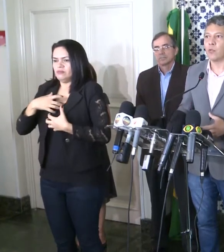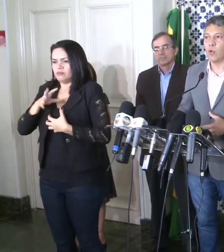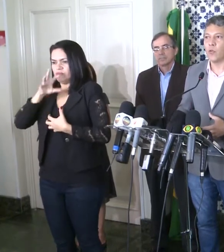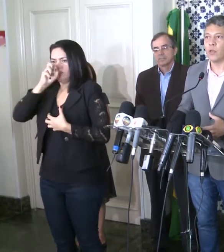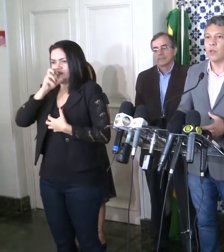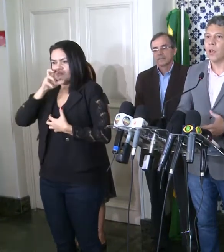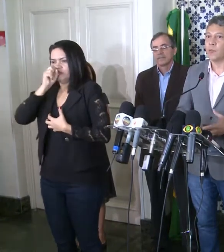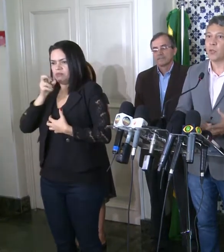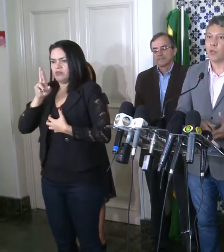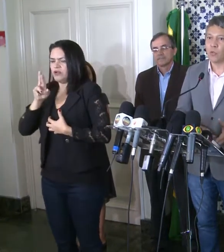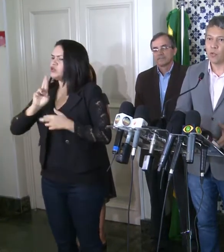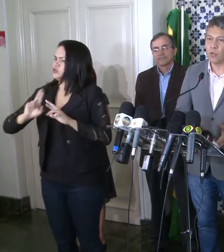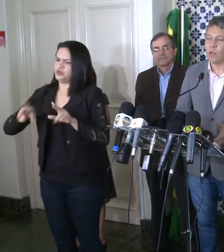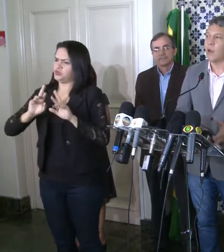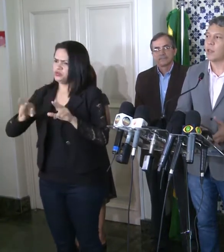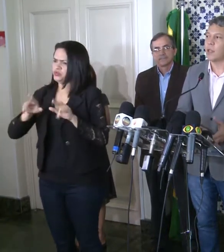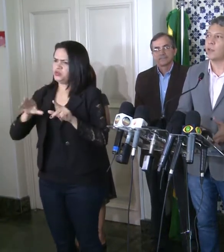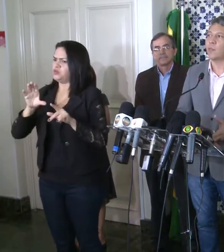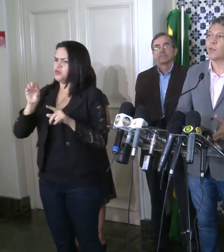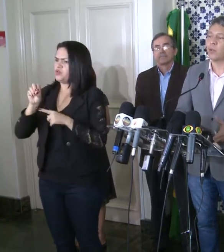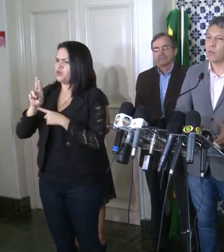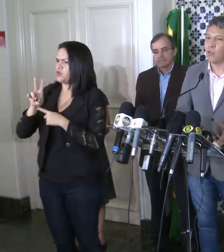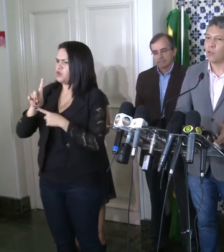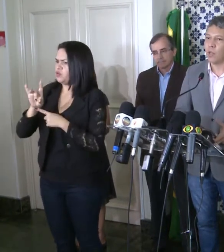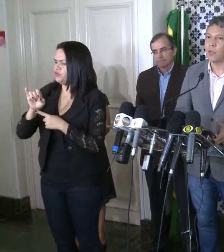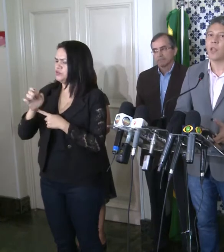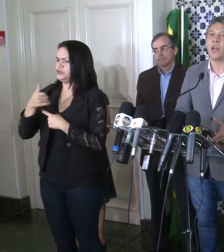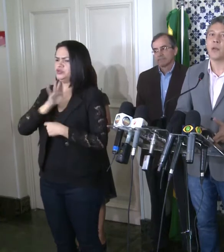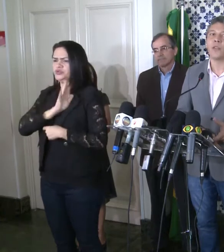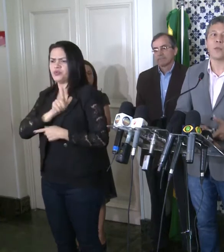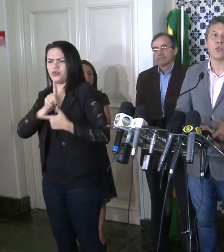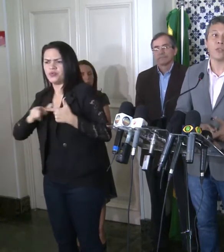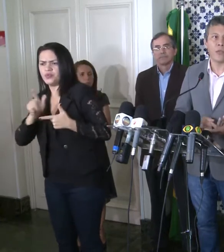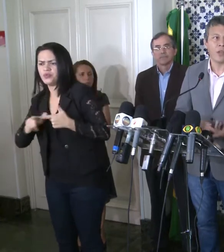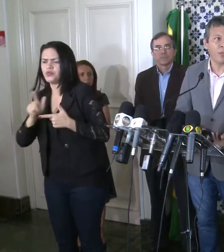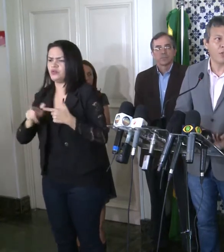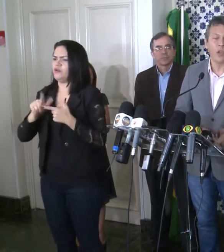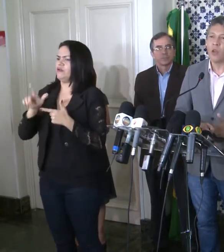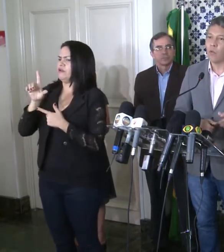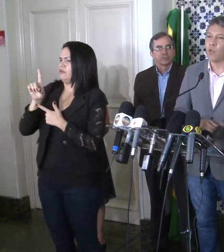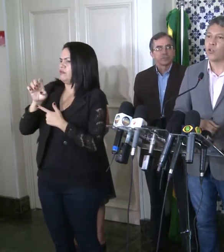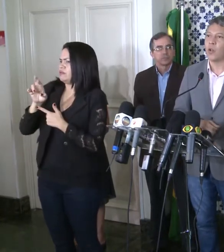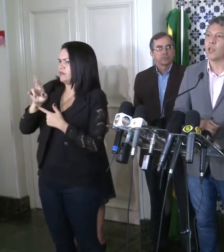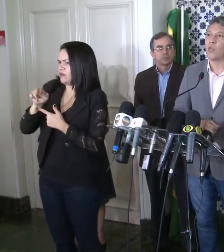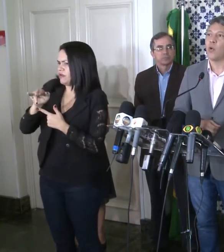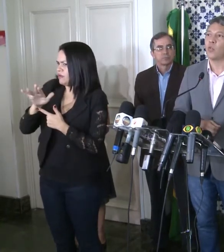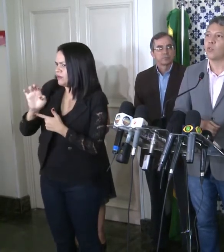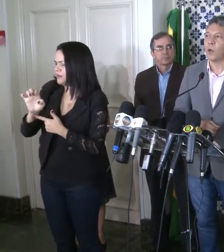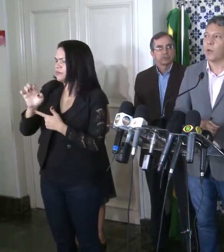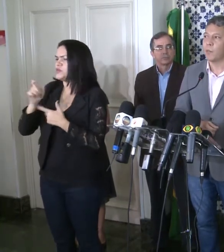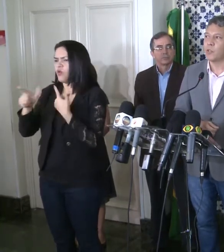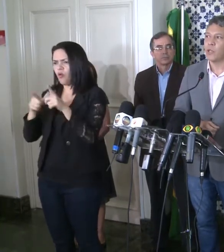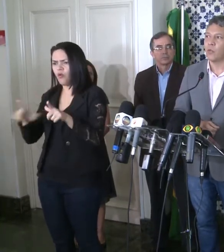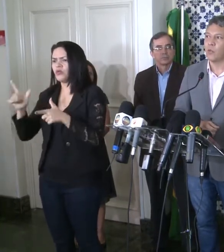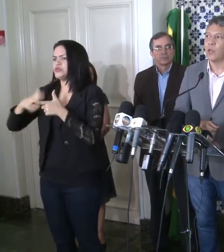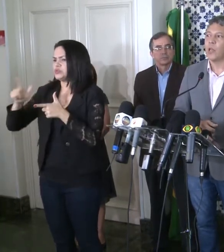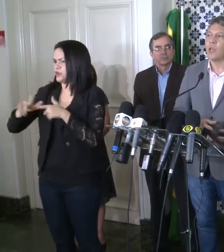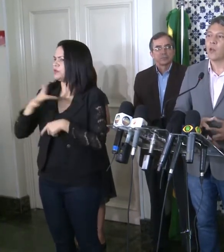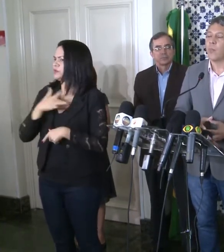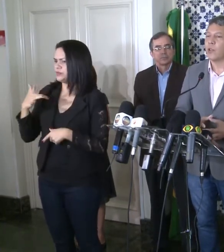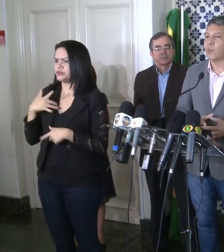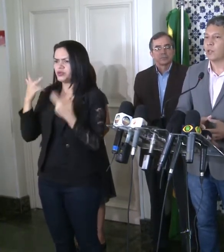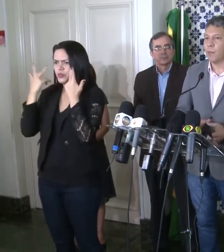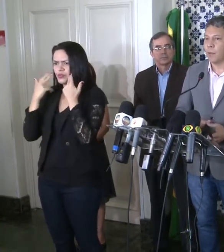que não são Covid. As pessoas vão continuar infartando, pessoas vão continuar tendo derrame, as pessoas, infelizmente, vão continuar tendo outros problemas de saúde.